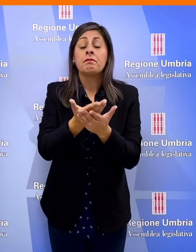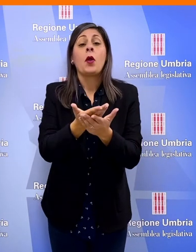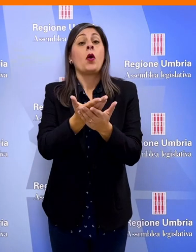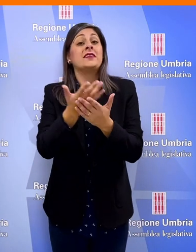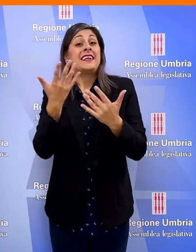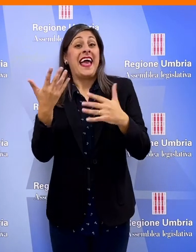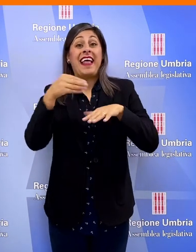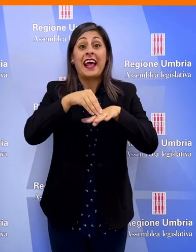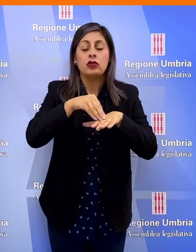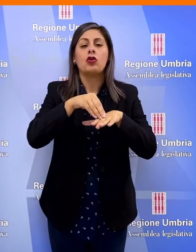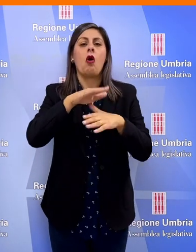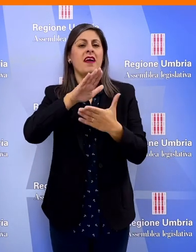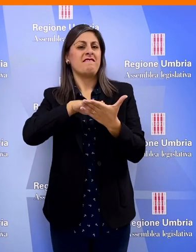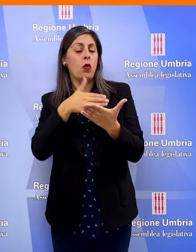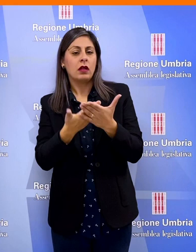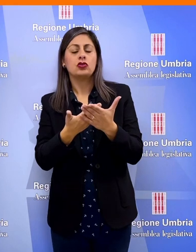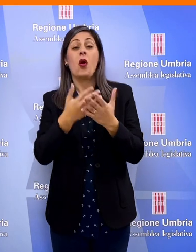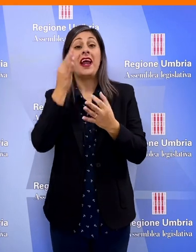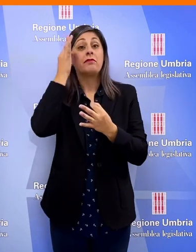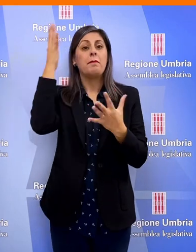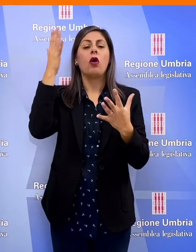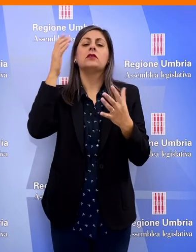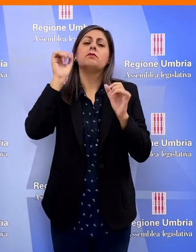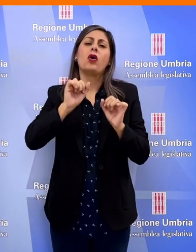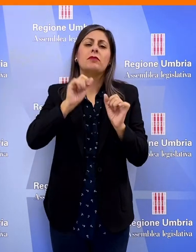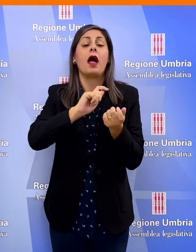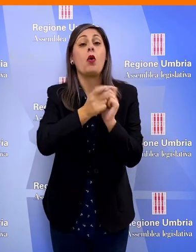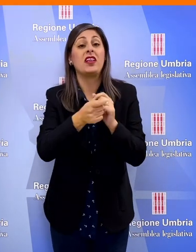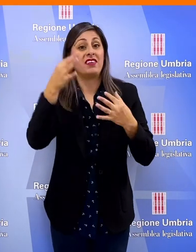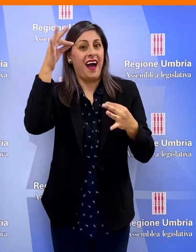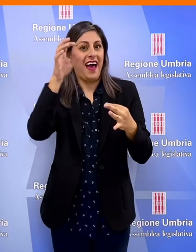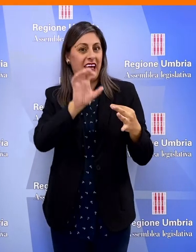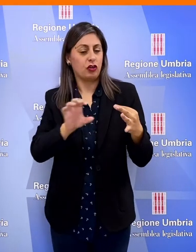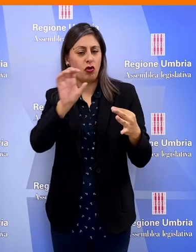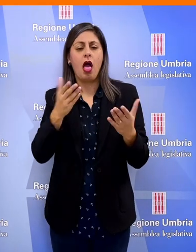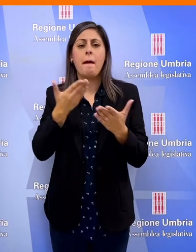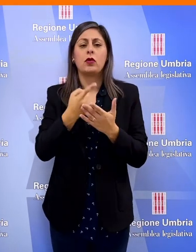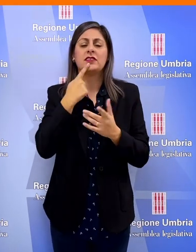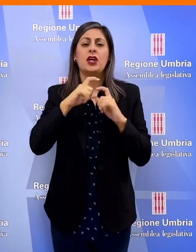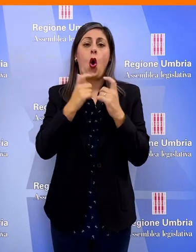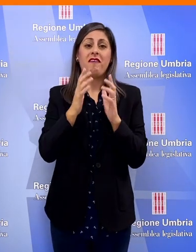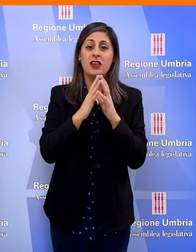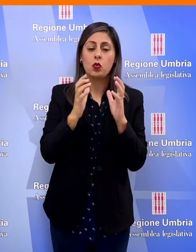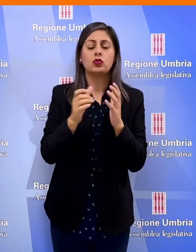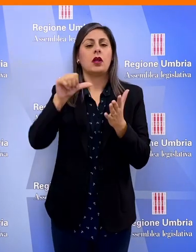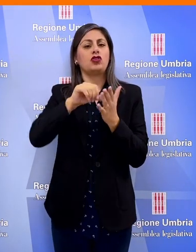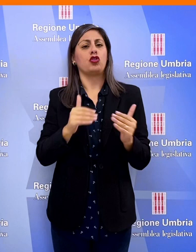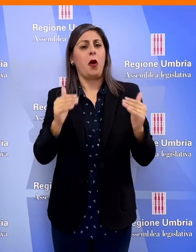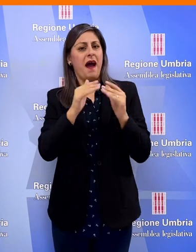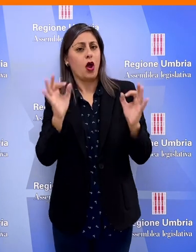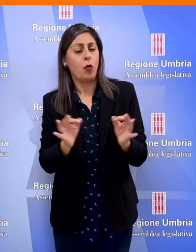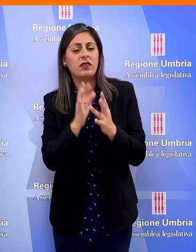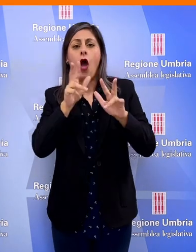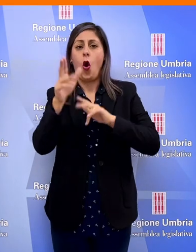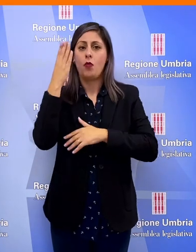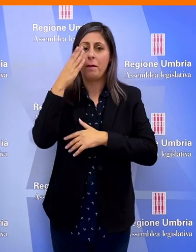presentate le proposte di integrazione e le valutazioni sulle ipotesi di modifica della carta regionale proposte da Confindustria, Centro, Pari